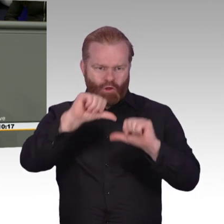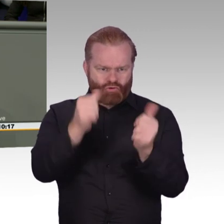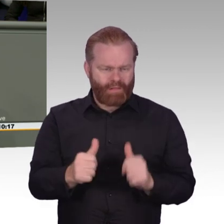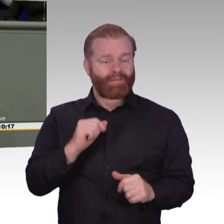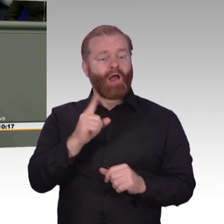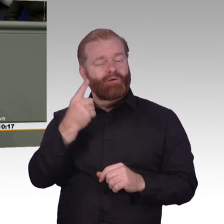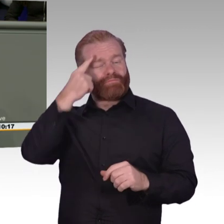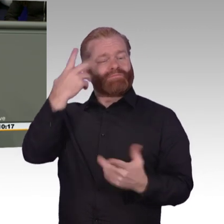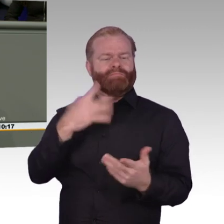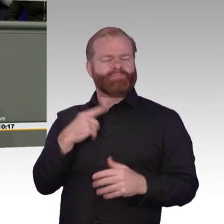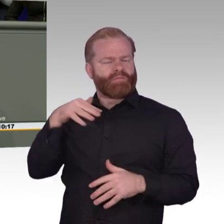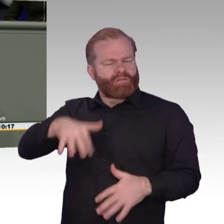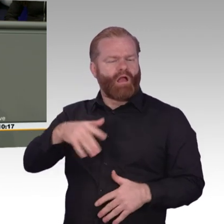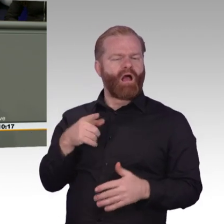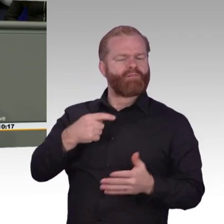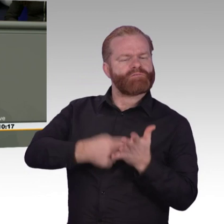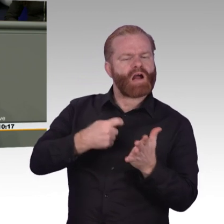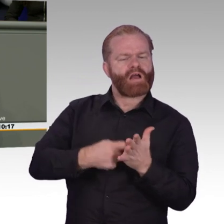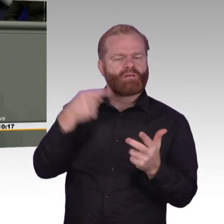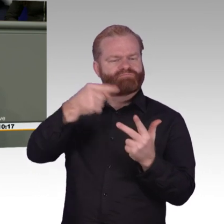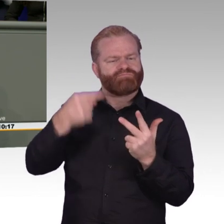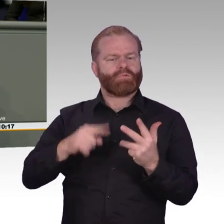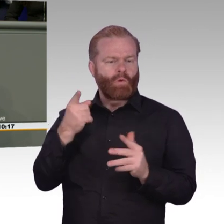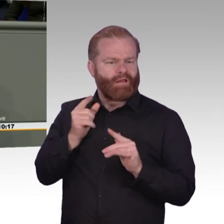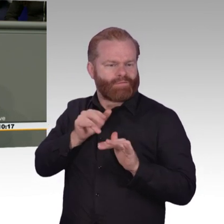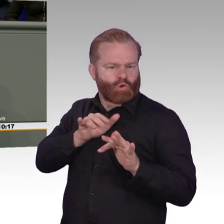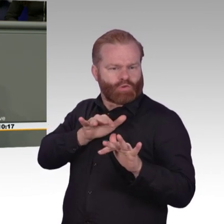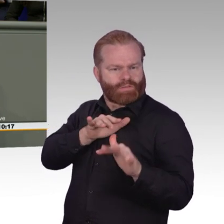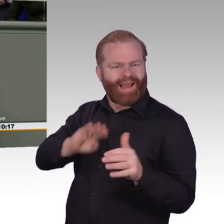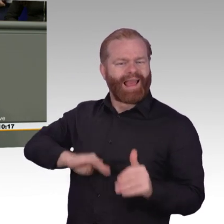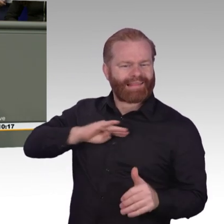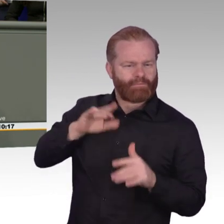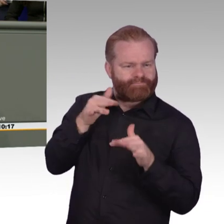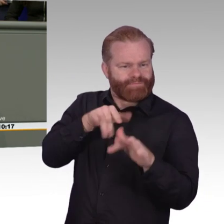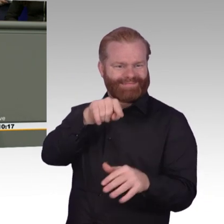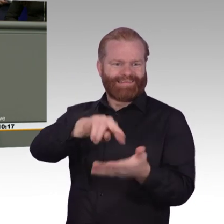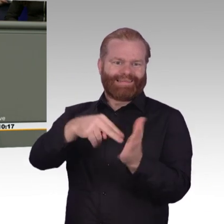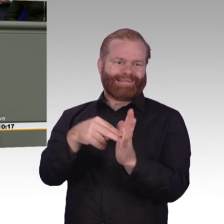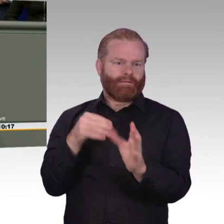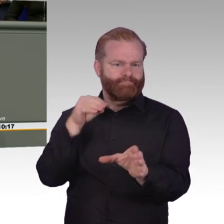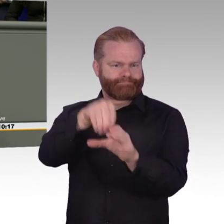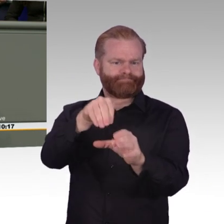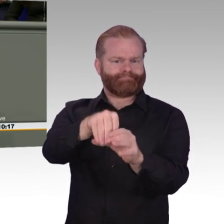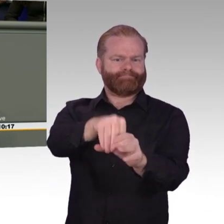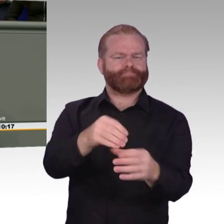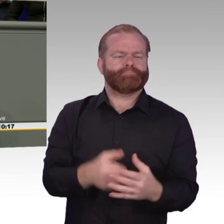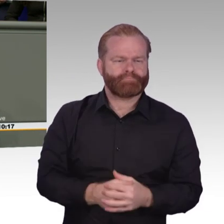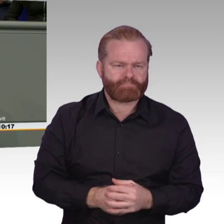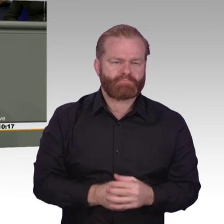Enquete-Kommission künstliche Intelligenz, eine Enquete-Kommission berufliche Bildung in der digitalen Arbeitswelt. Begriffe wie 5G,